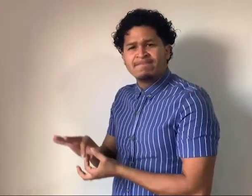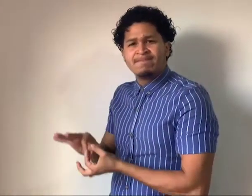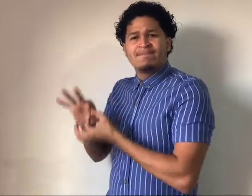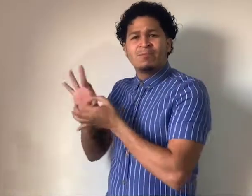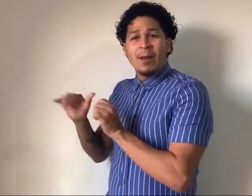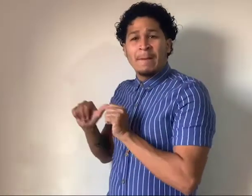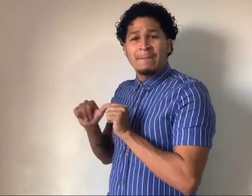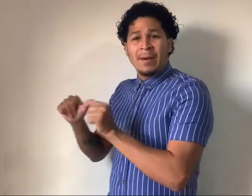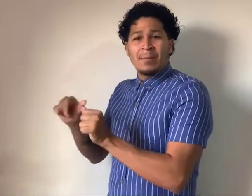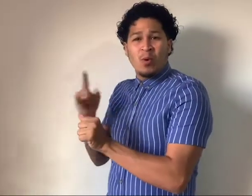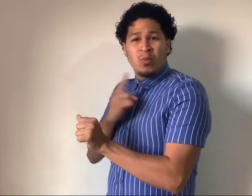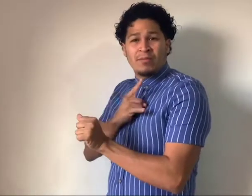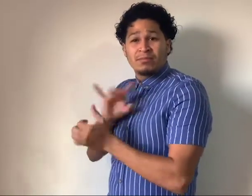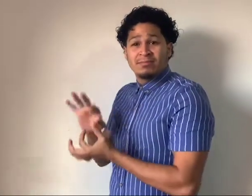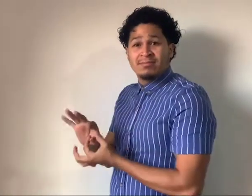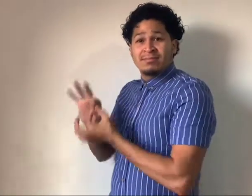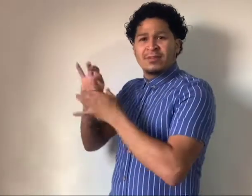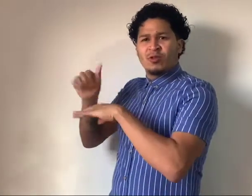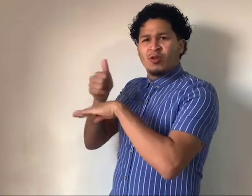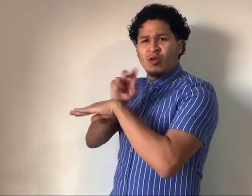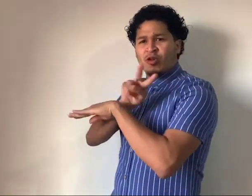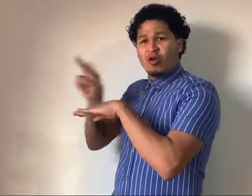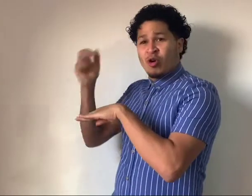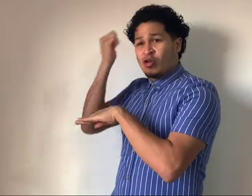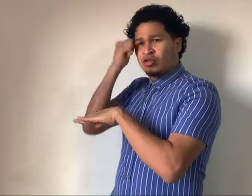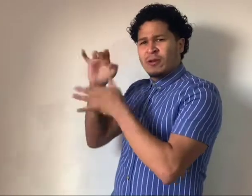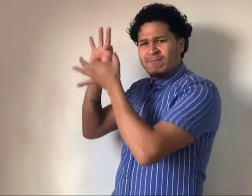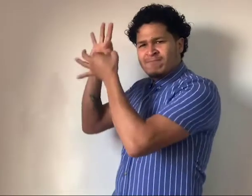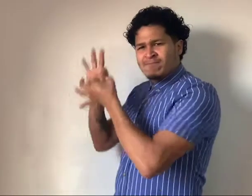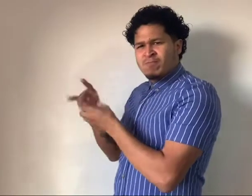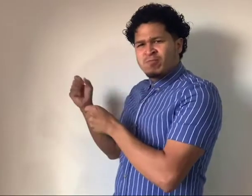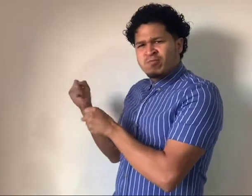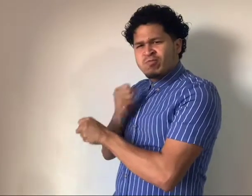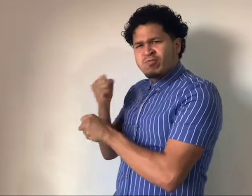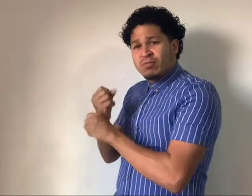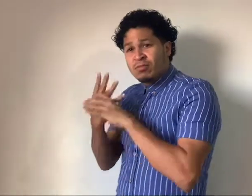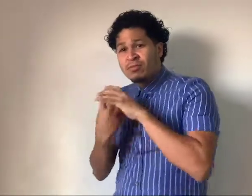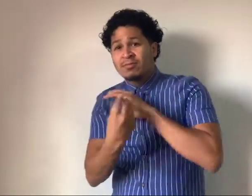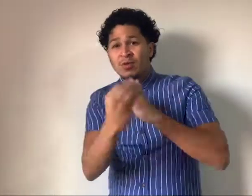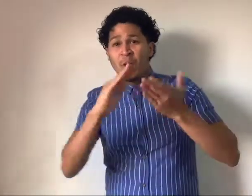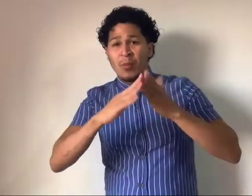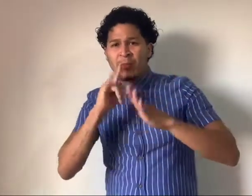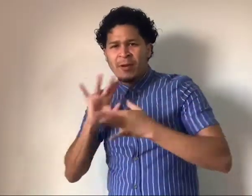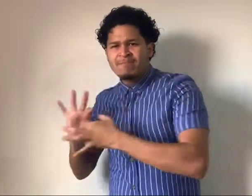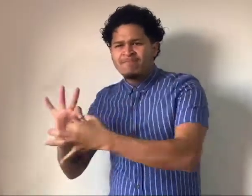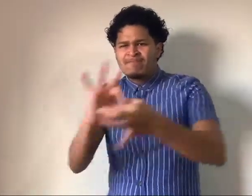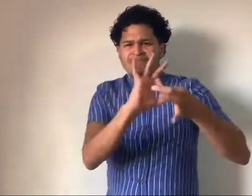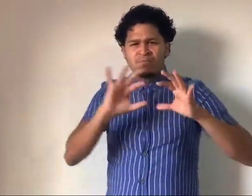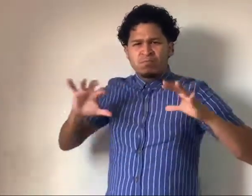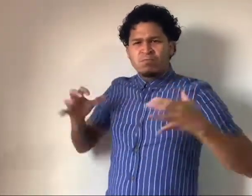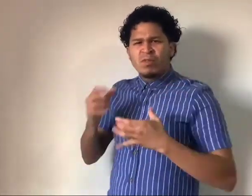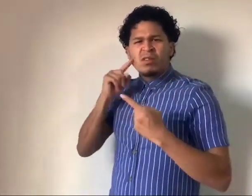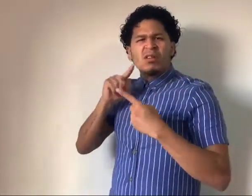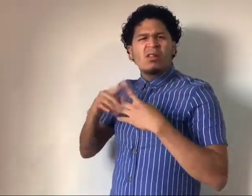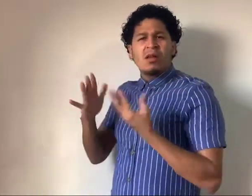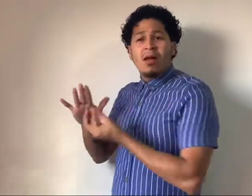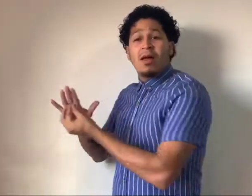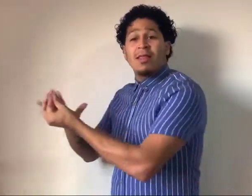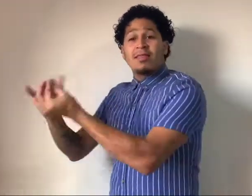su vez hace parte de Vicerrectoría de Docencia, trabajamos articuladamente con la comunidad sorda, haciendo incidencia frente a